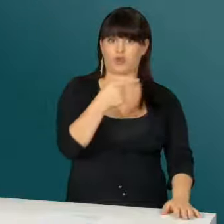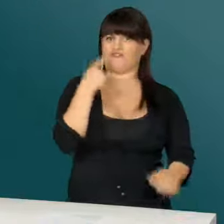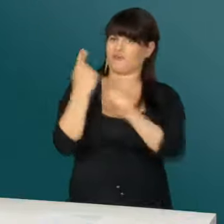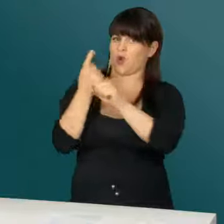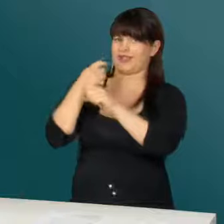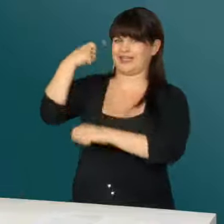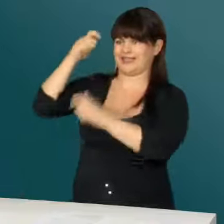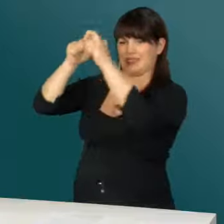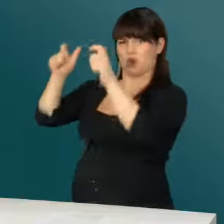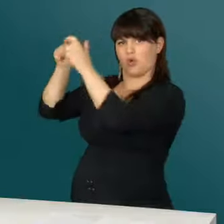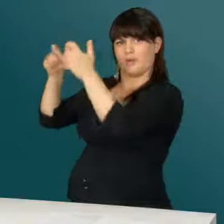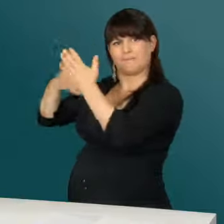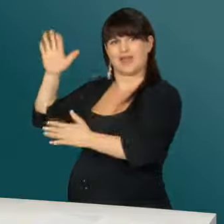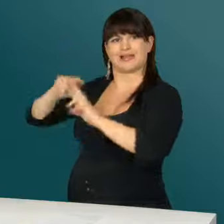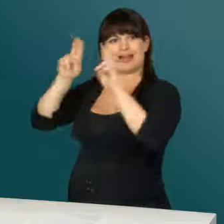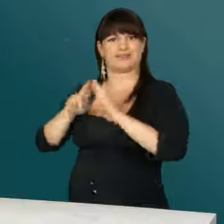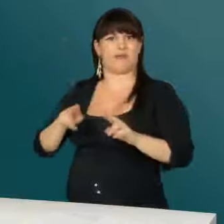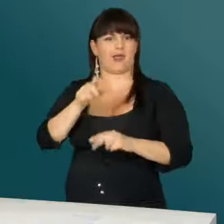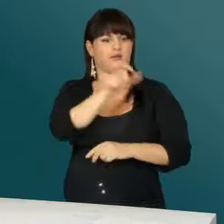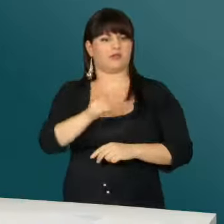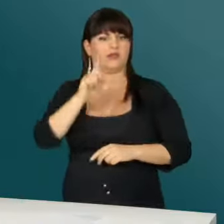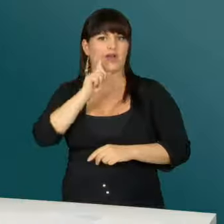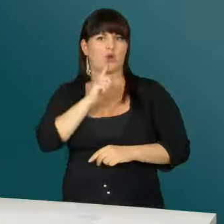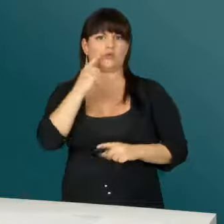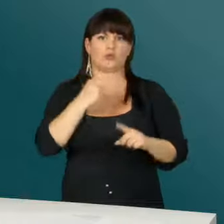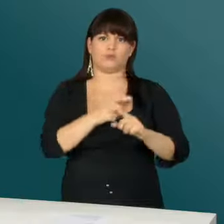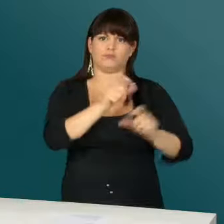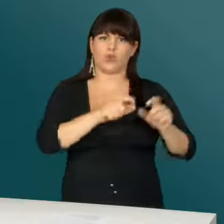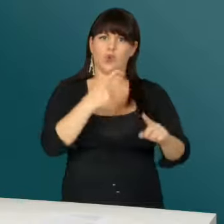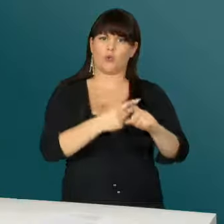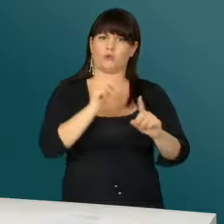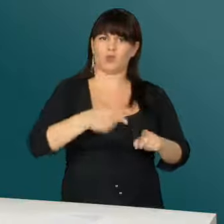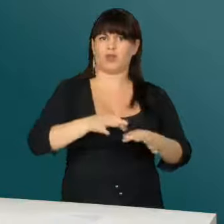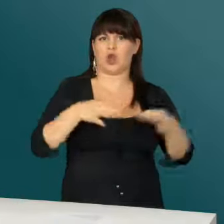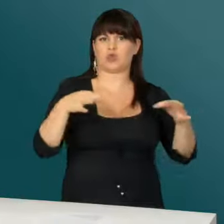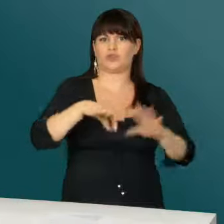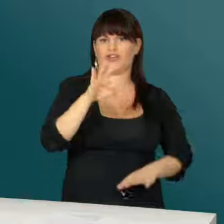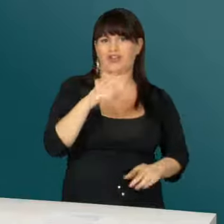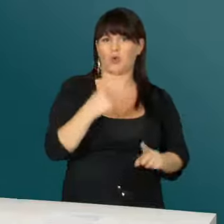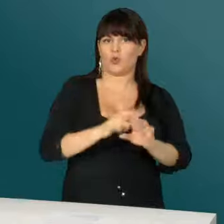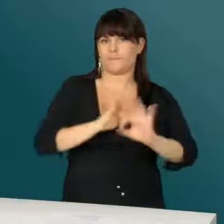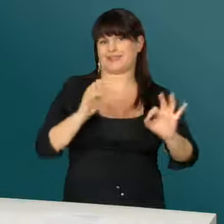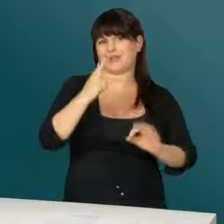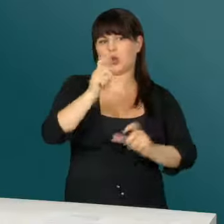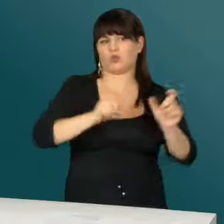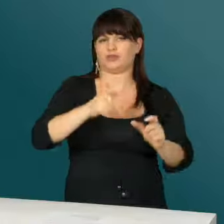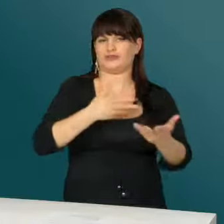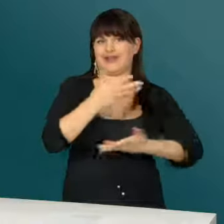mehr Respekt von den Betreibern für die Gehörlosen. Zudem sollen Lösungen gefunden und einem verbesserten Kundenservice angeboten